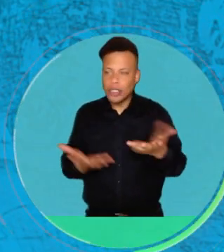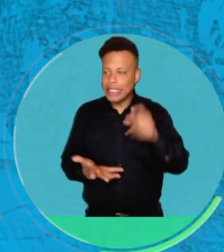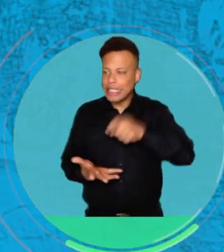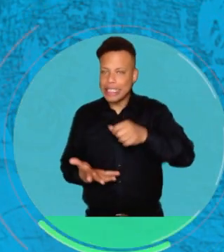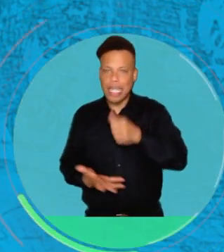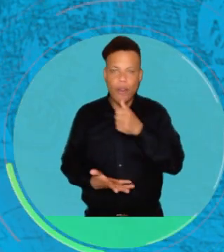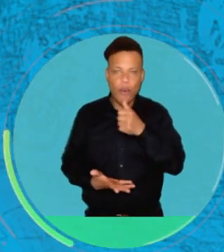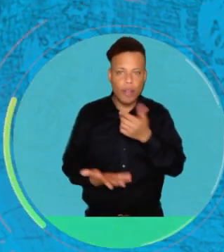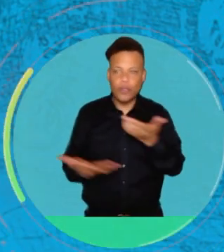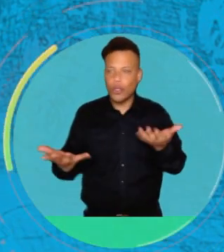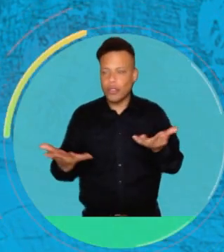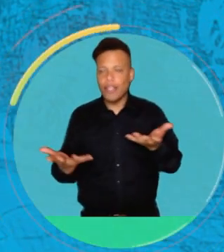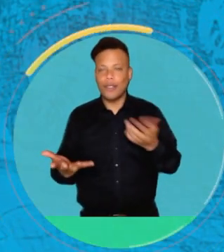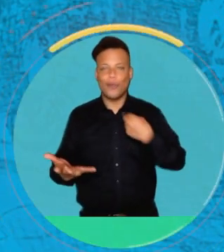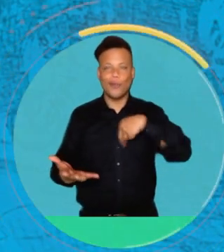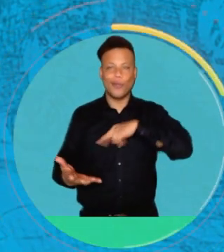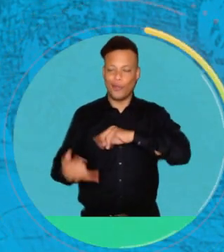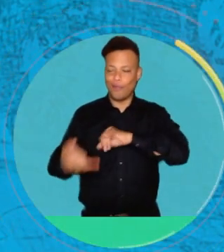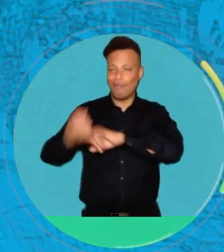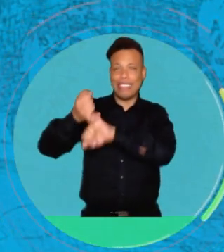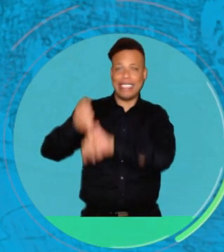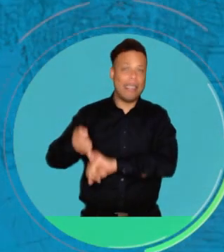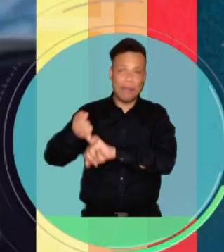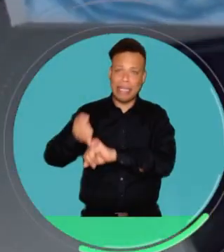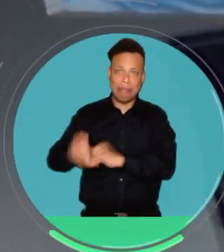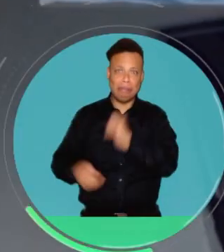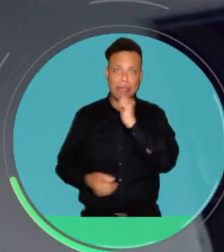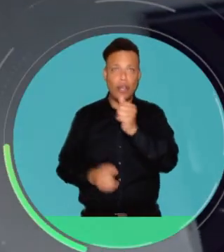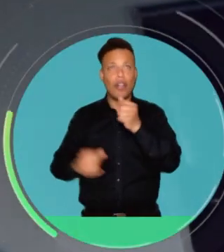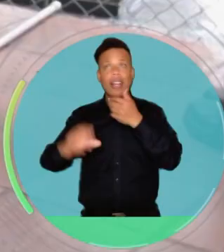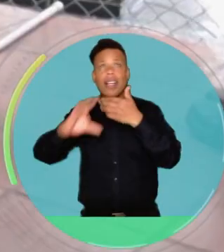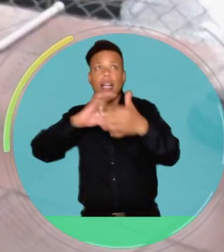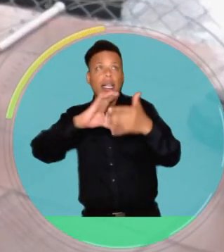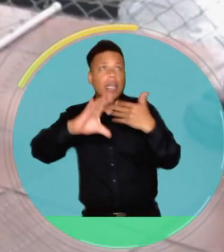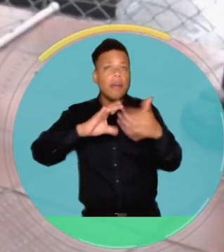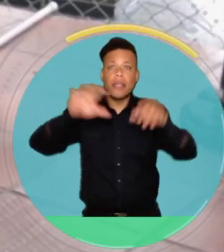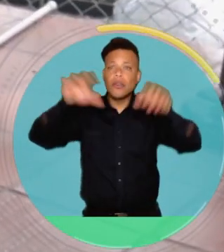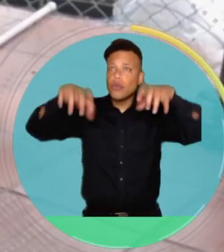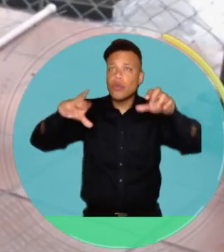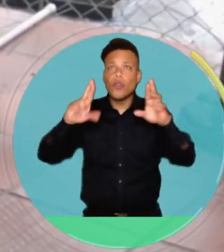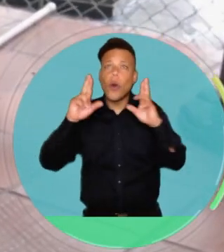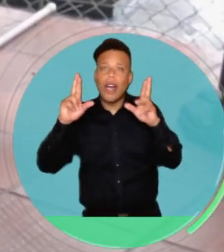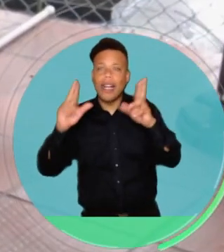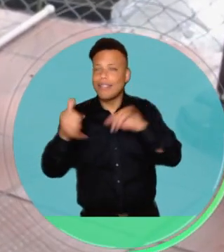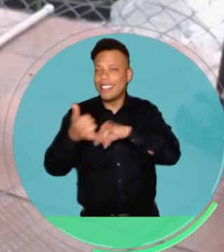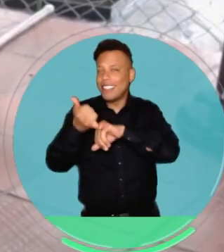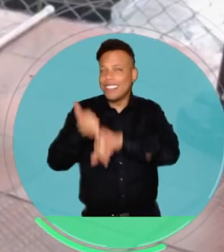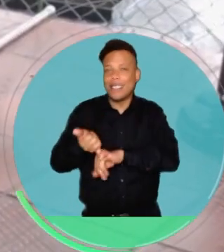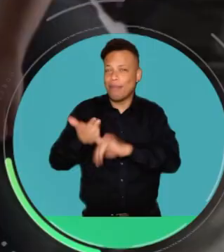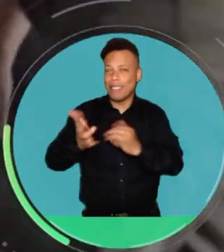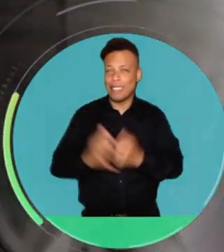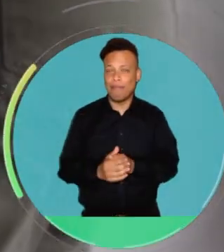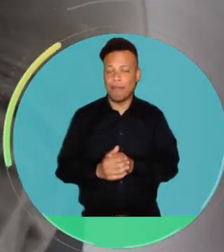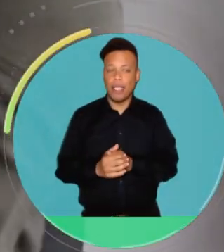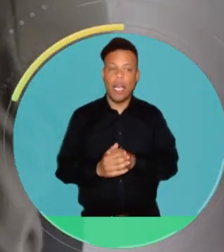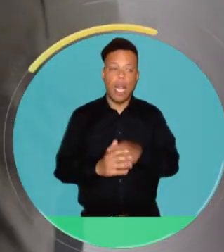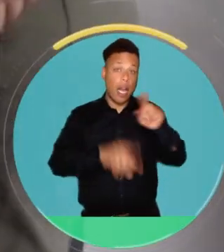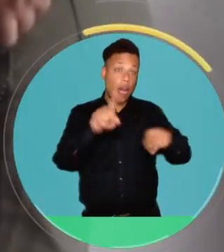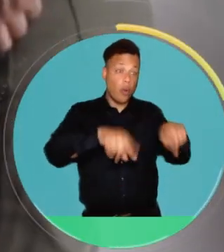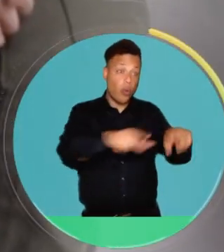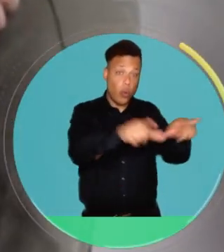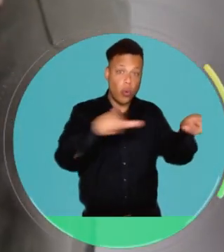tomarlo, ¿sí? Entonces no sabemos de dónde sacar agua, ¿sí? Entonces somos un país que depende mucho de los patrones climáticos o de las